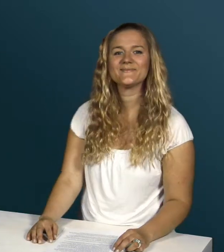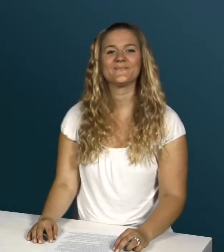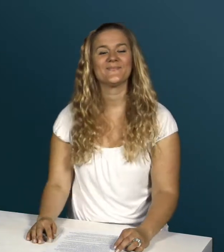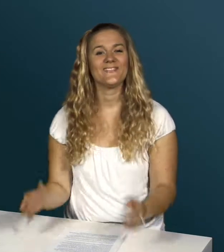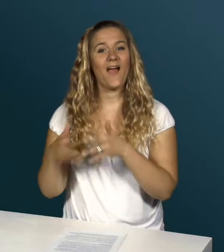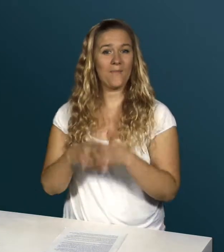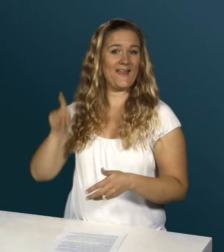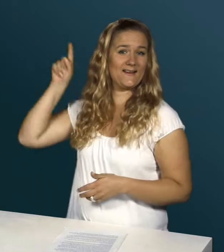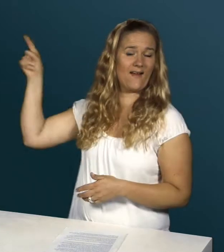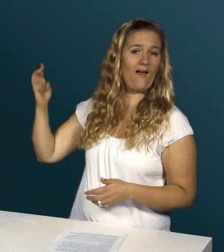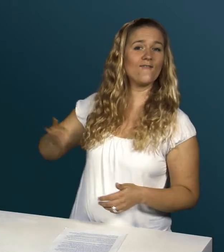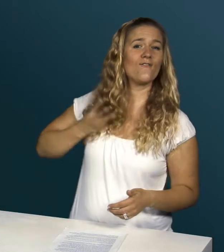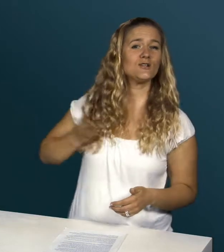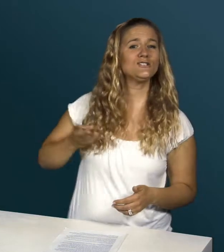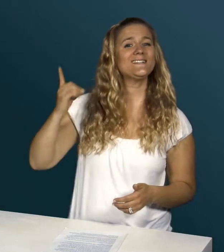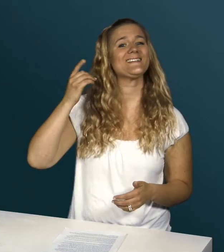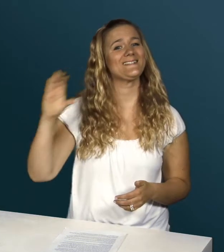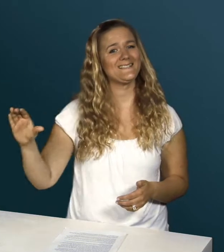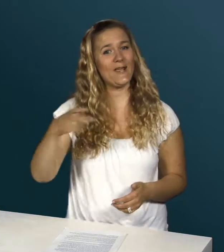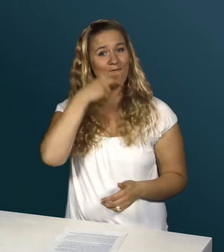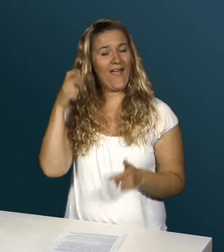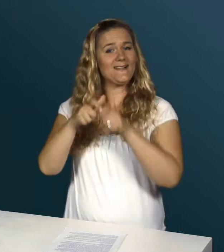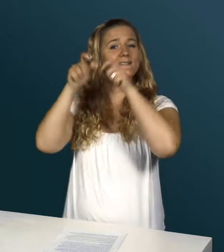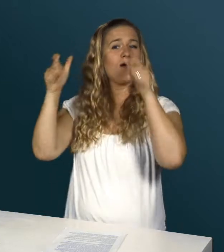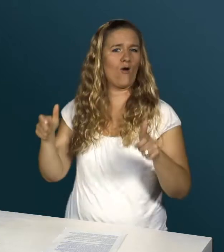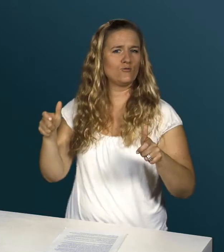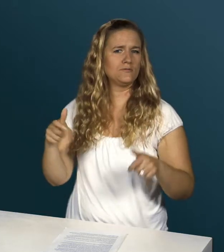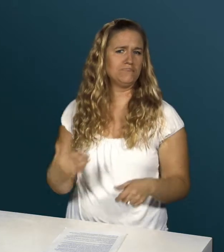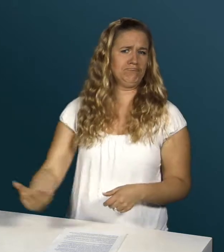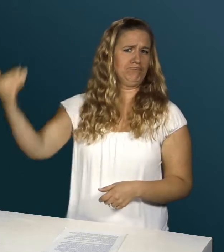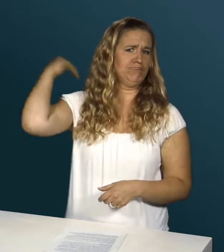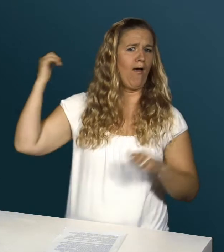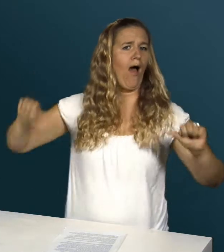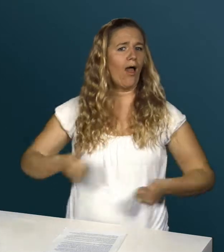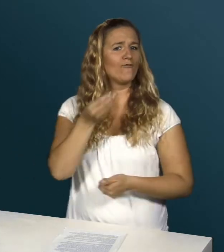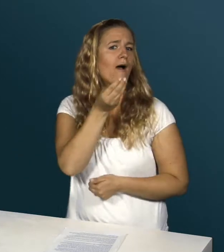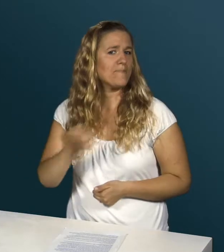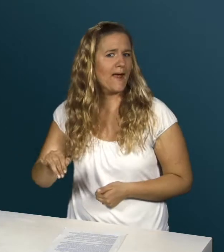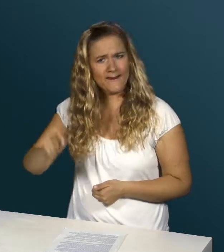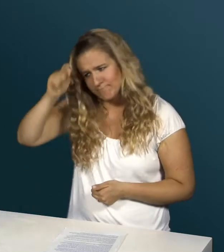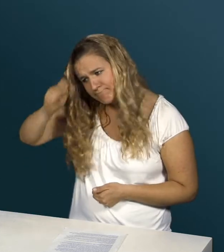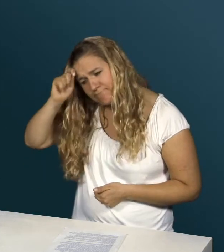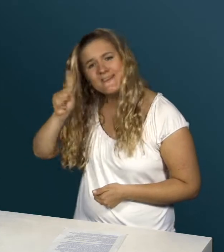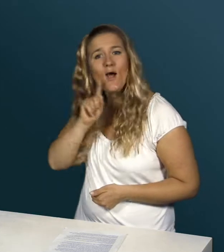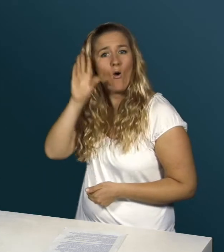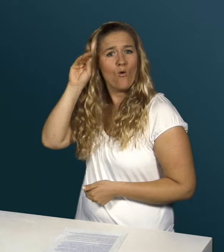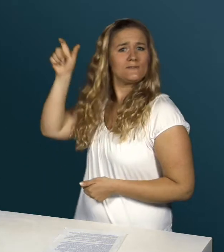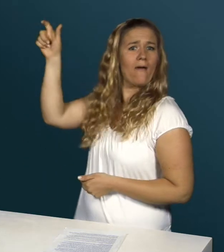In Amerika, Washington, D.C., wurde Anfang Mai im Weissen Haus der Gehörlose